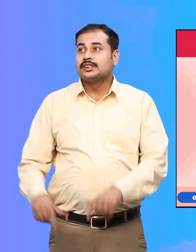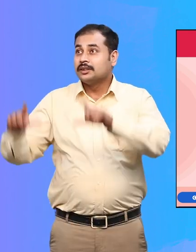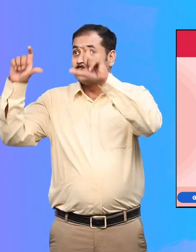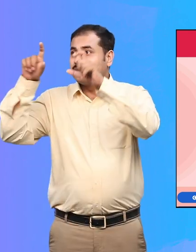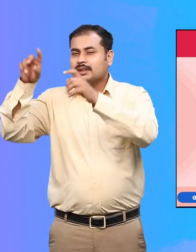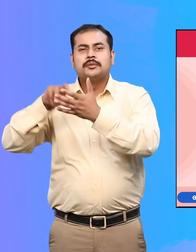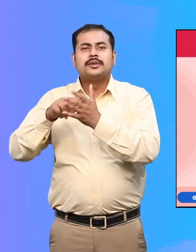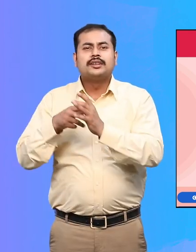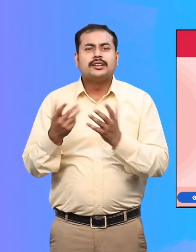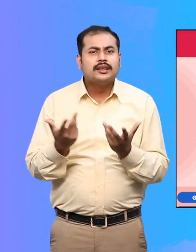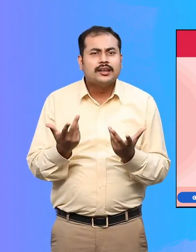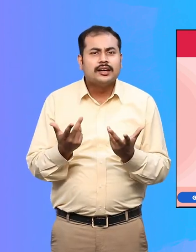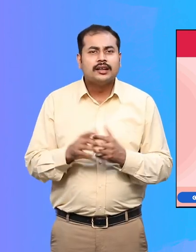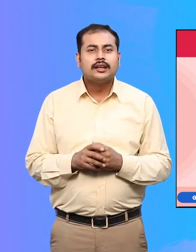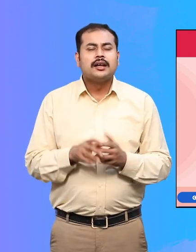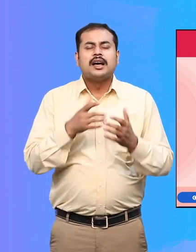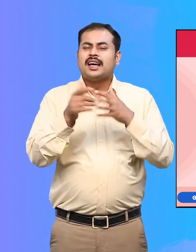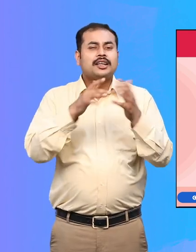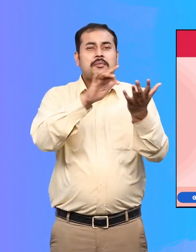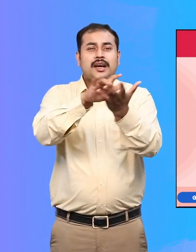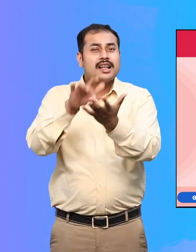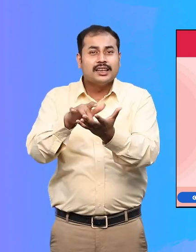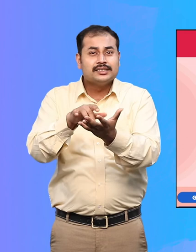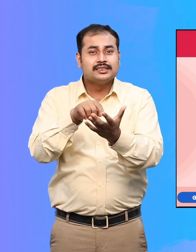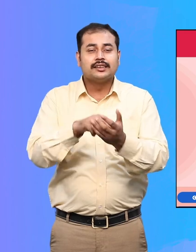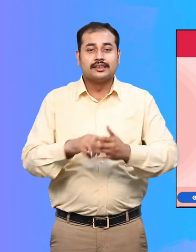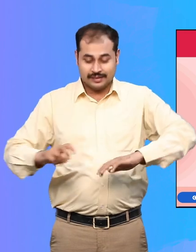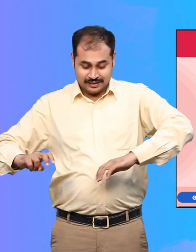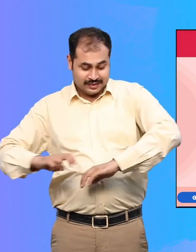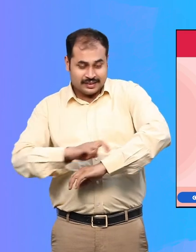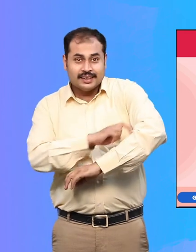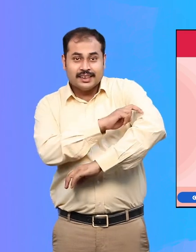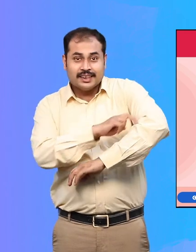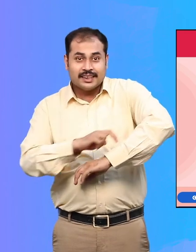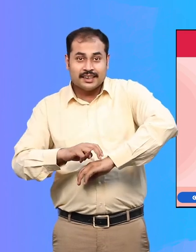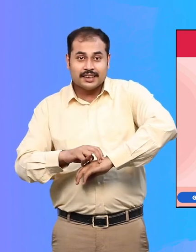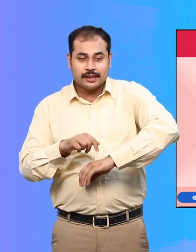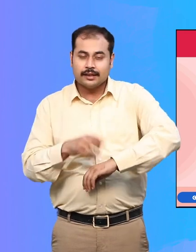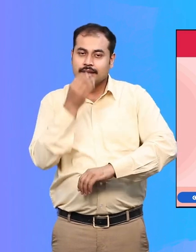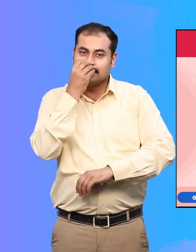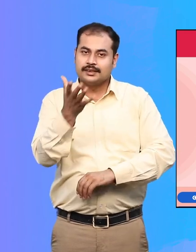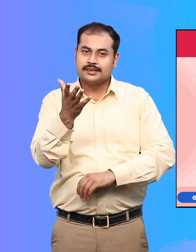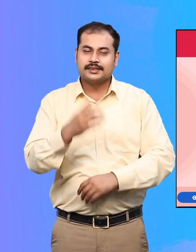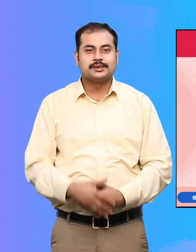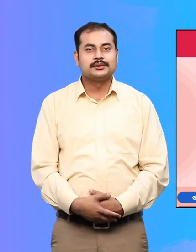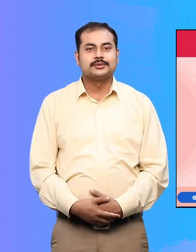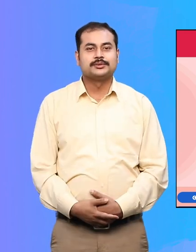या चिन भवन के निकास वा प्रवेश करने के स्थान पर सुगम्य रैंप की मौजूदगी को दर्शाता है